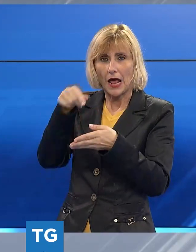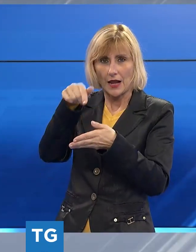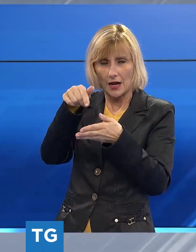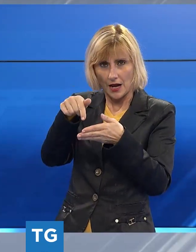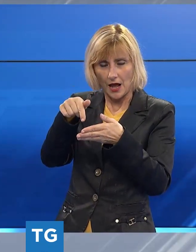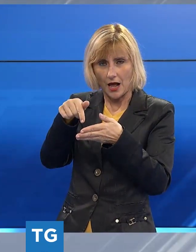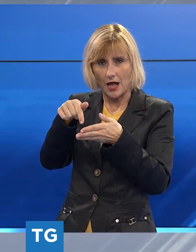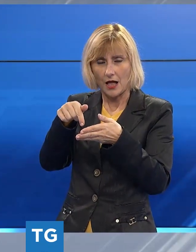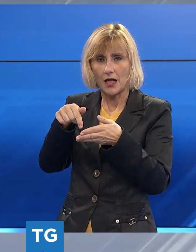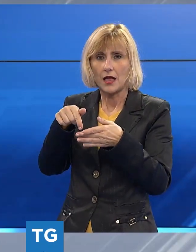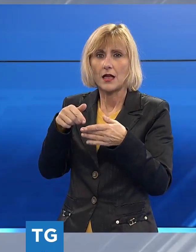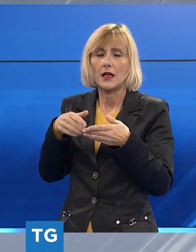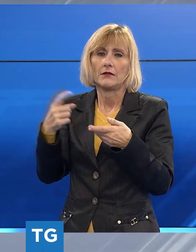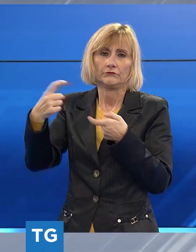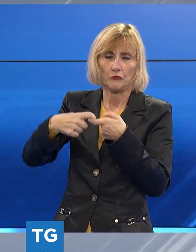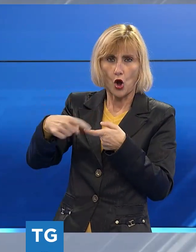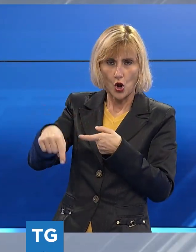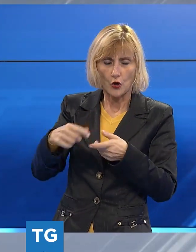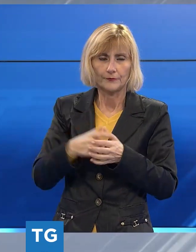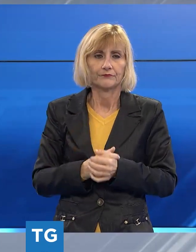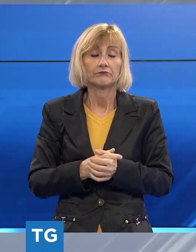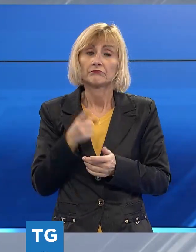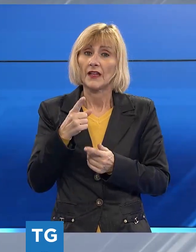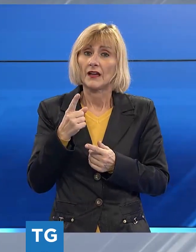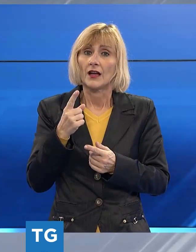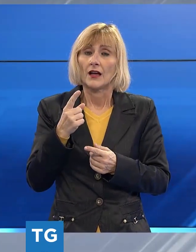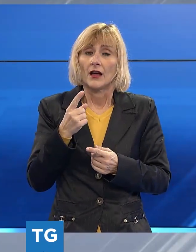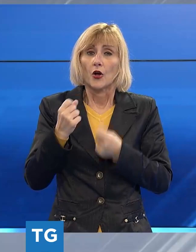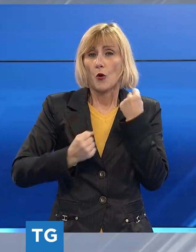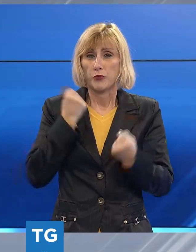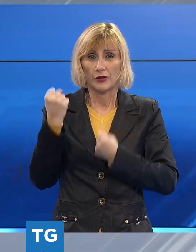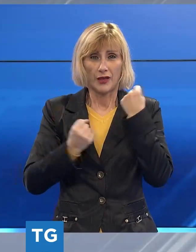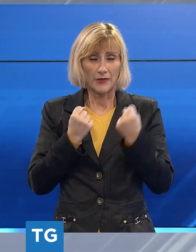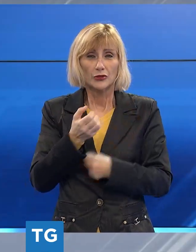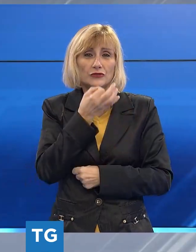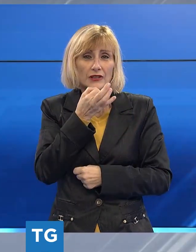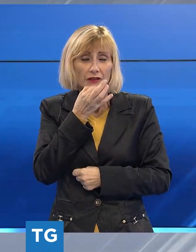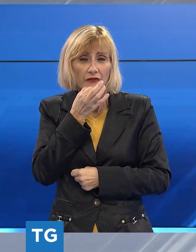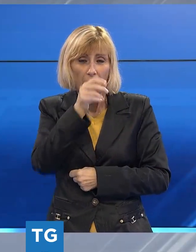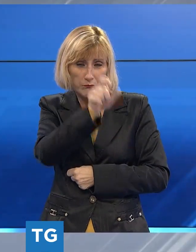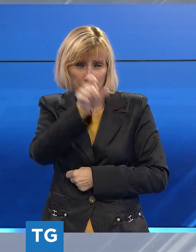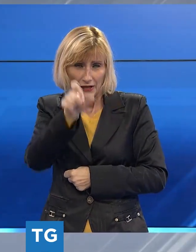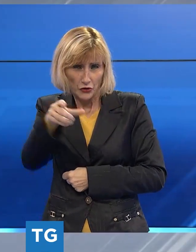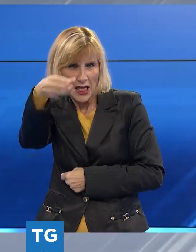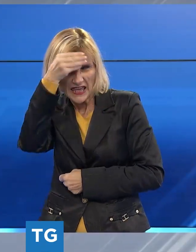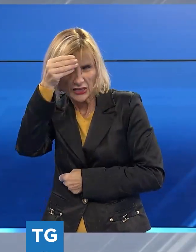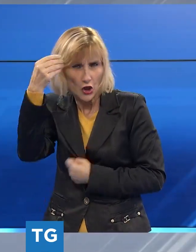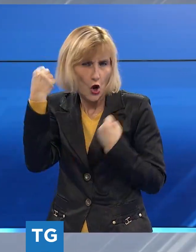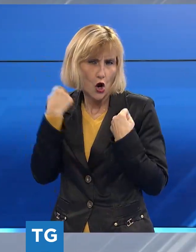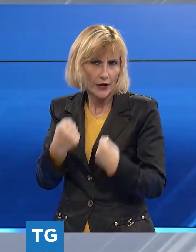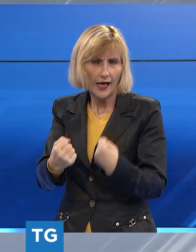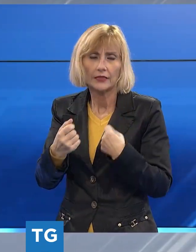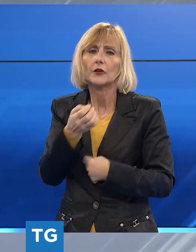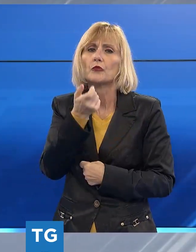Un episodio inspiegabile, dettato sicuramente dall'ignoranza dei vandali che non erano a conoscenza del significato